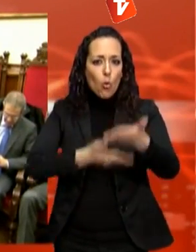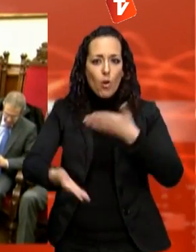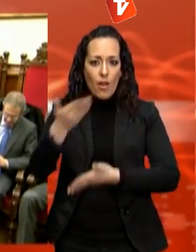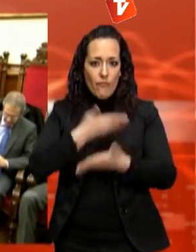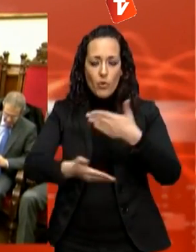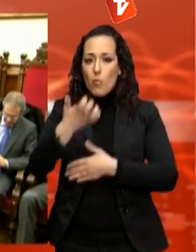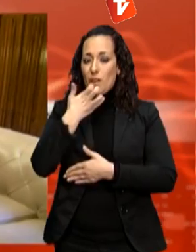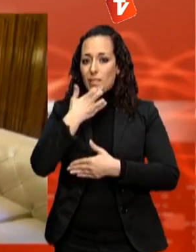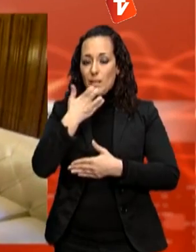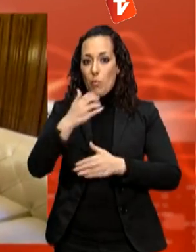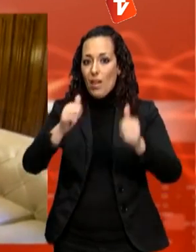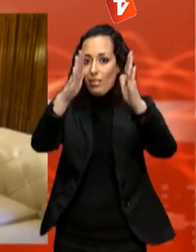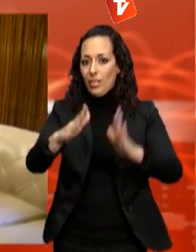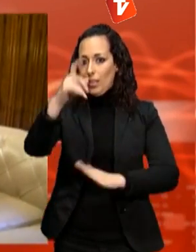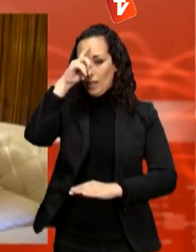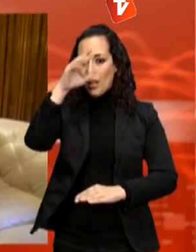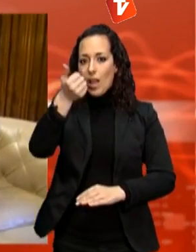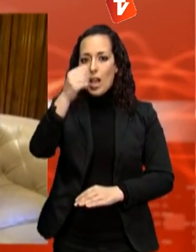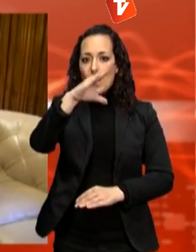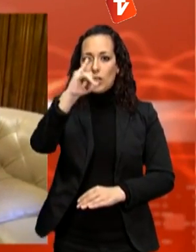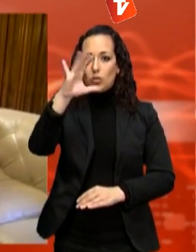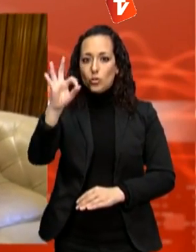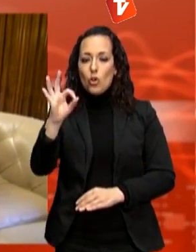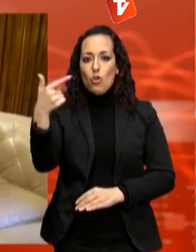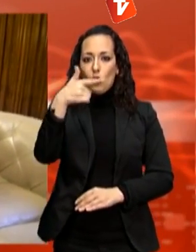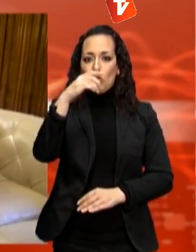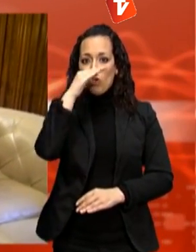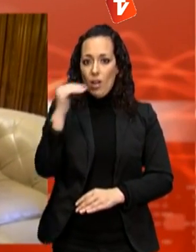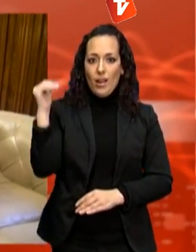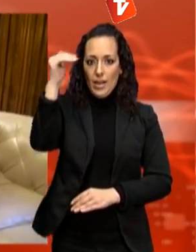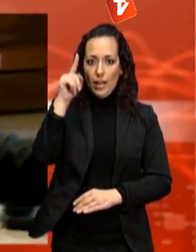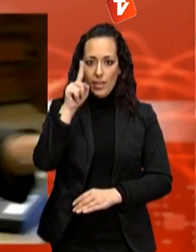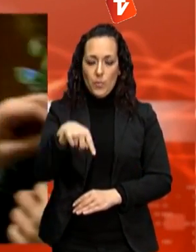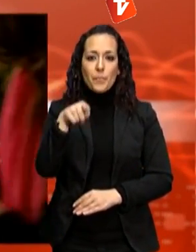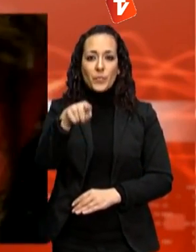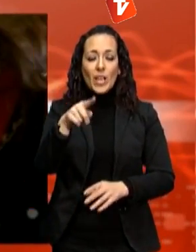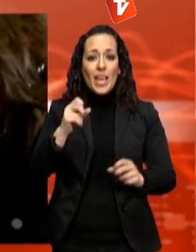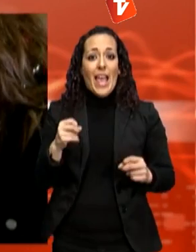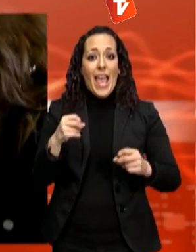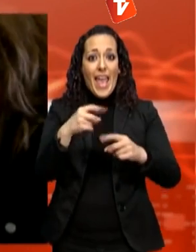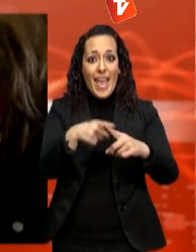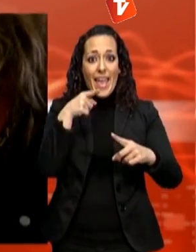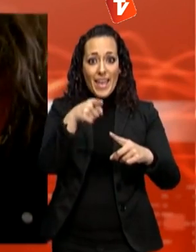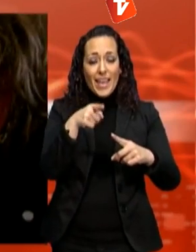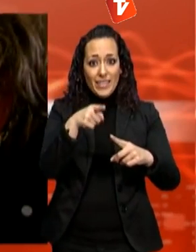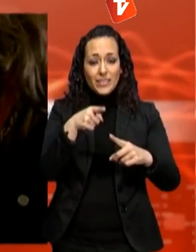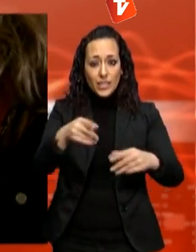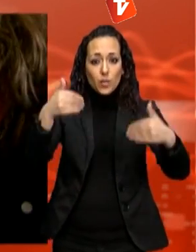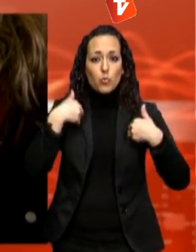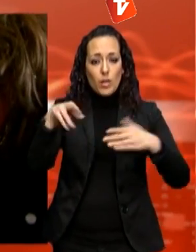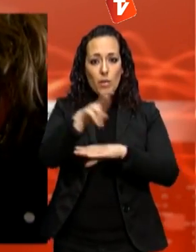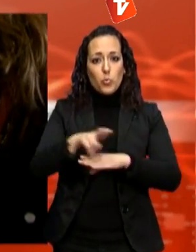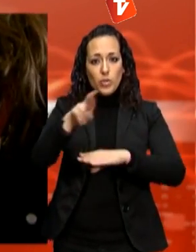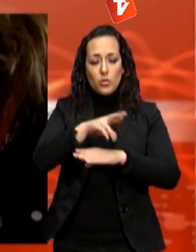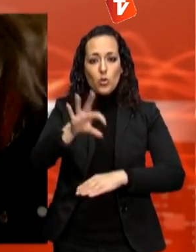com Acció Gent Gran. La nova regidora agafa el relleu de polítiques de gènere que temporalment havia assumit l'alcalde Jordi Ballart. Anteriorment, el